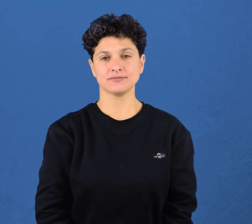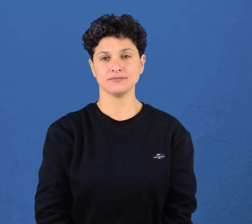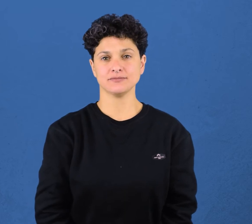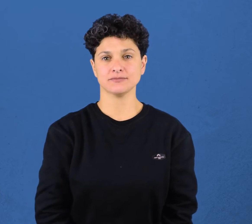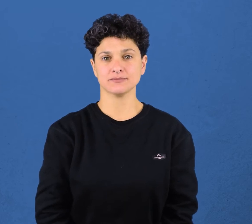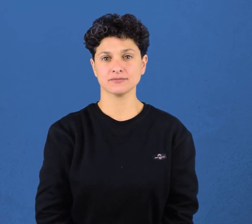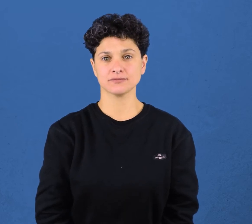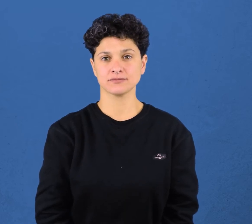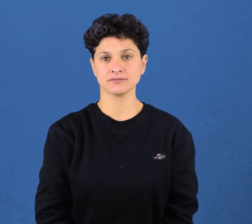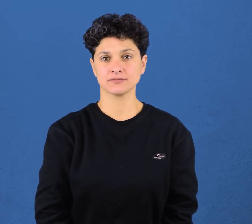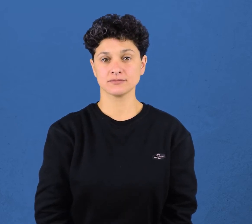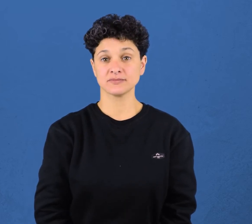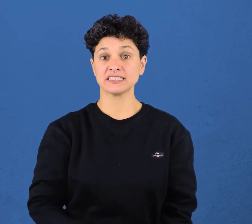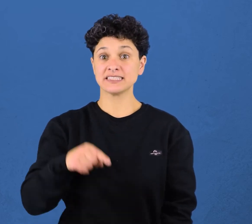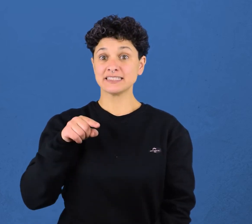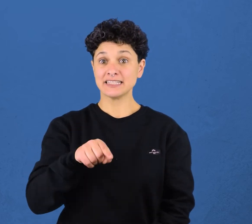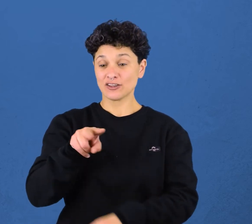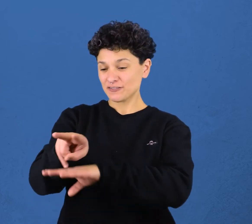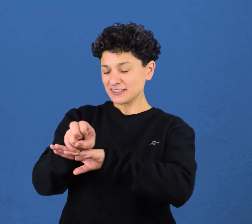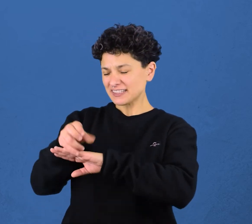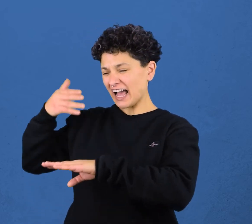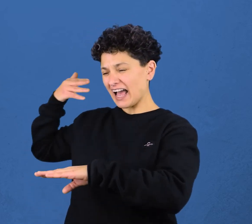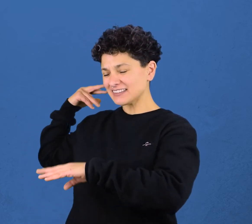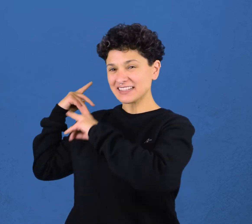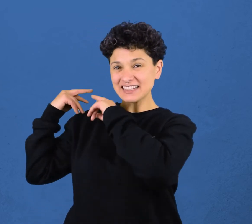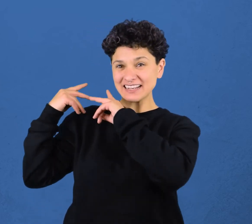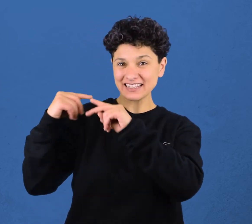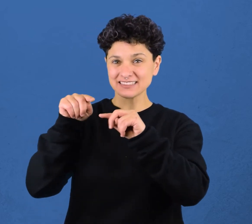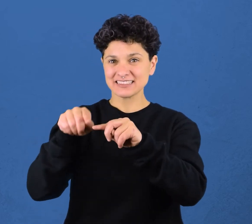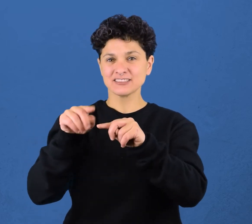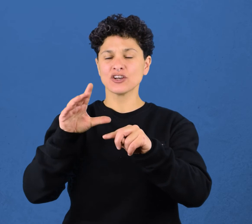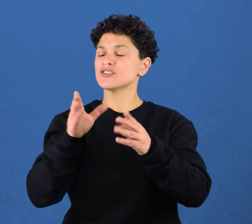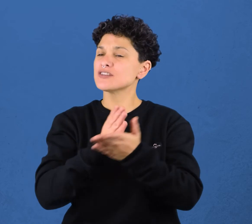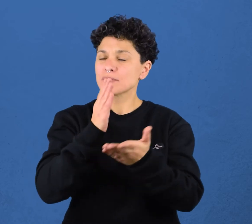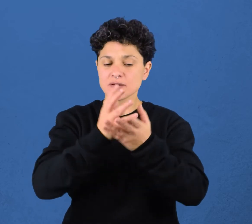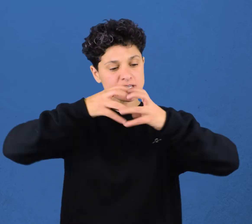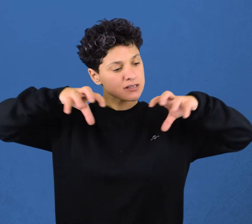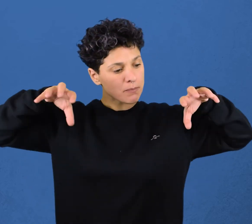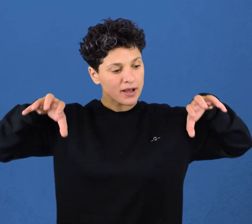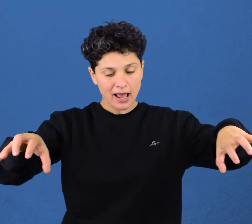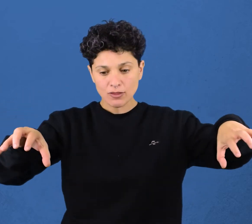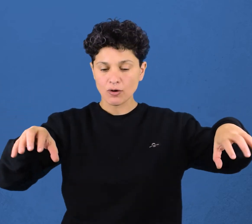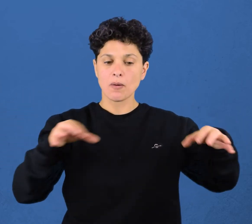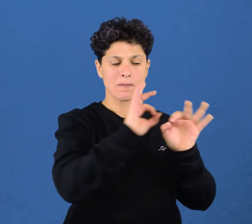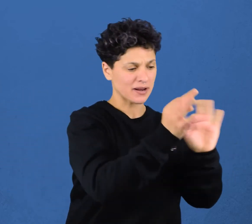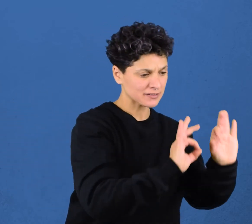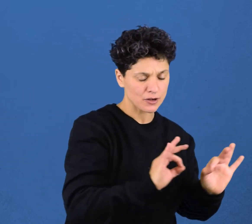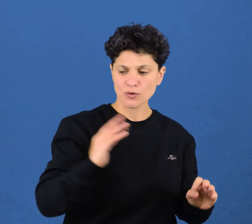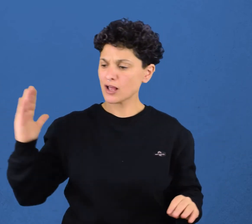propiedades ondulatorias. De acuerdo con la física clásica, existen diferencias entre onda y partícula.